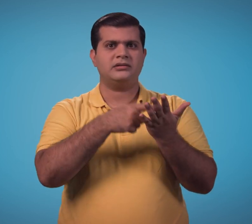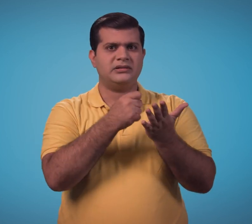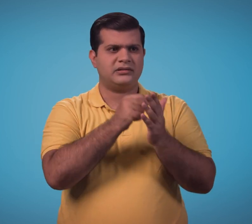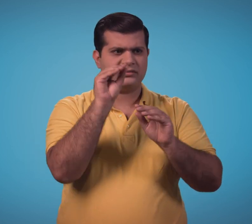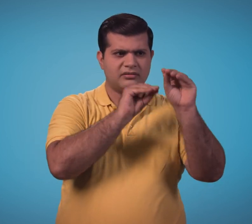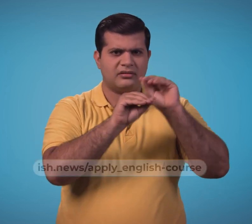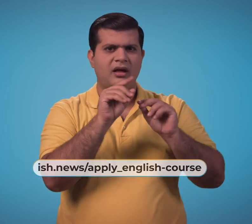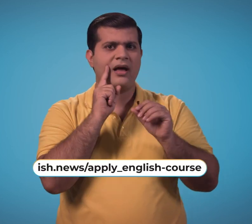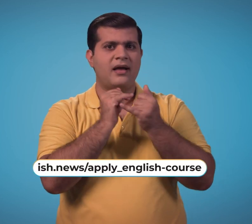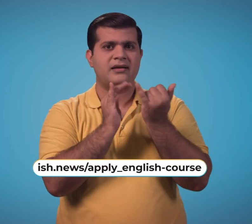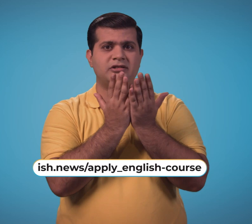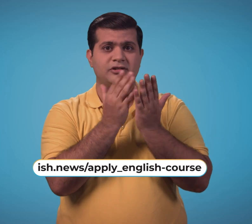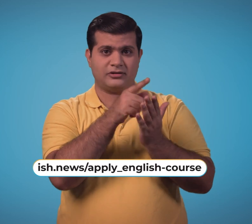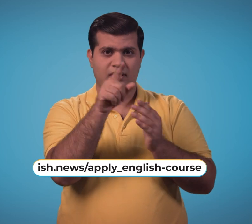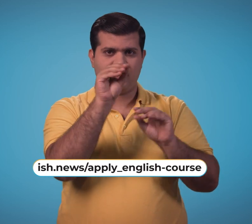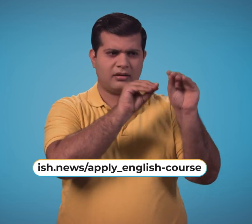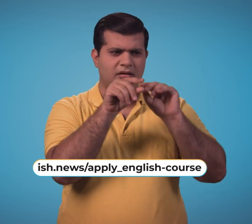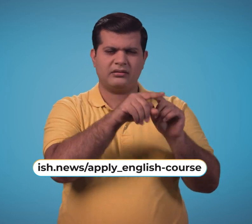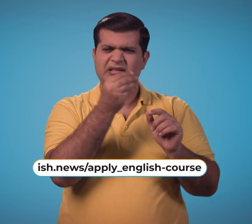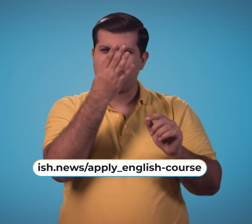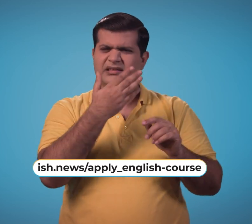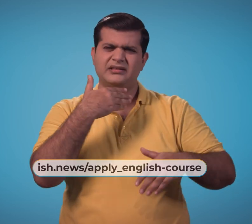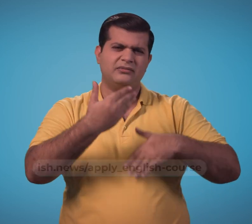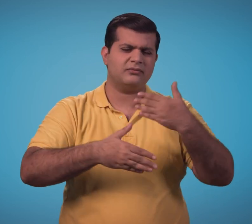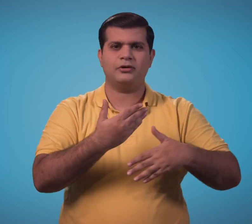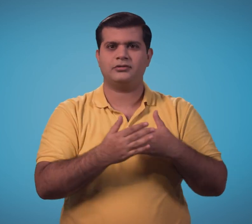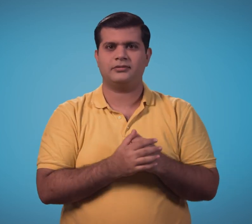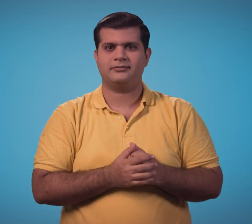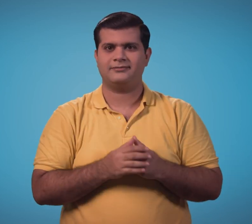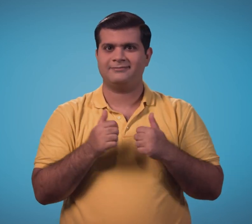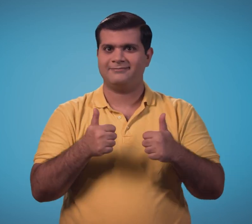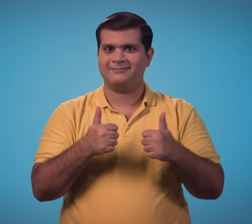शिक्षा वेबसाइट पर रेजिस्ट्रेशन बहुत आसान है. बहुत खूप.